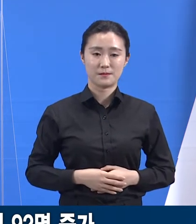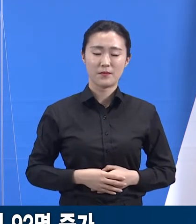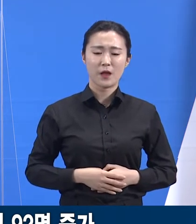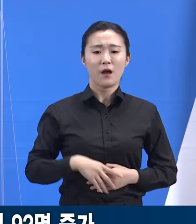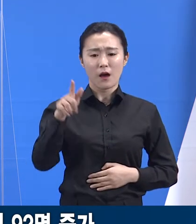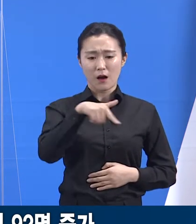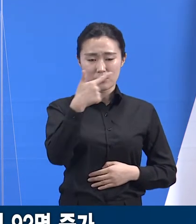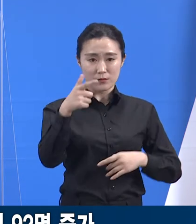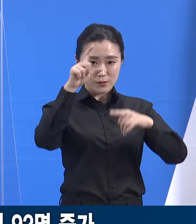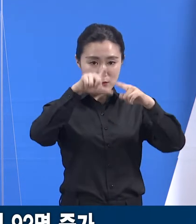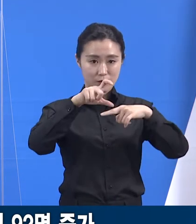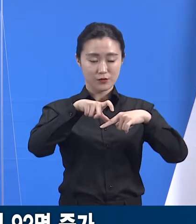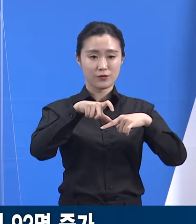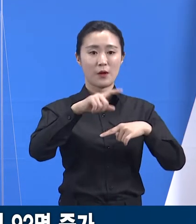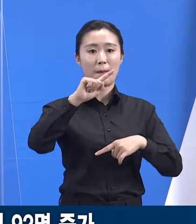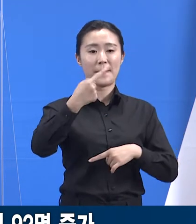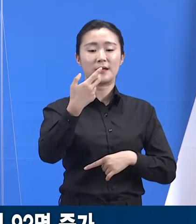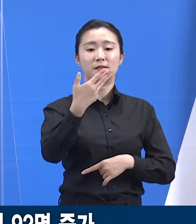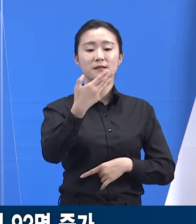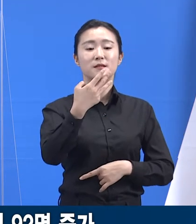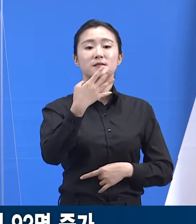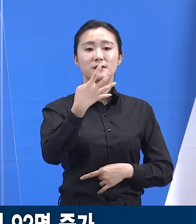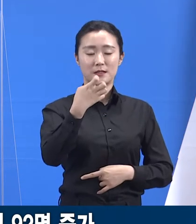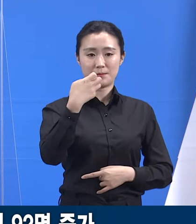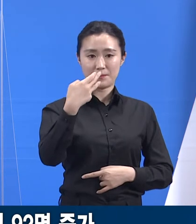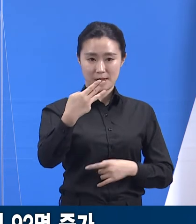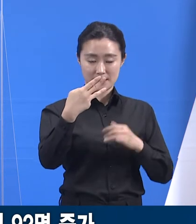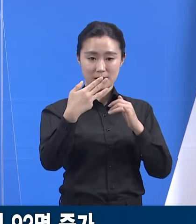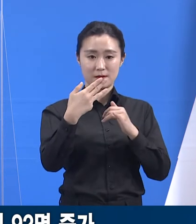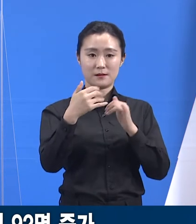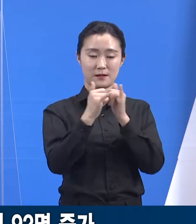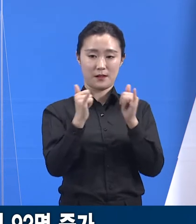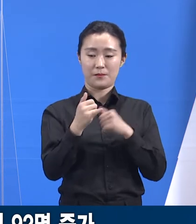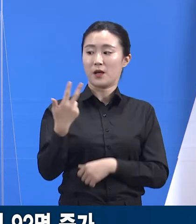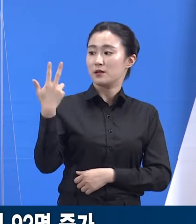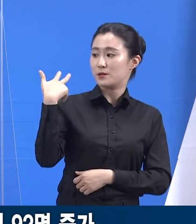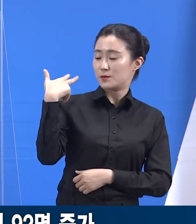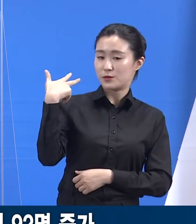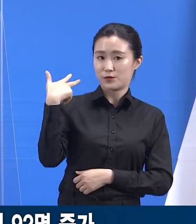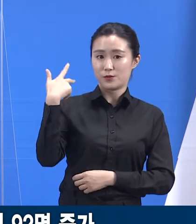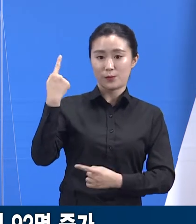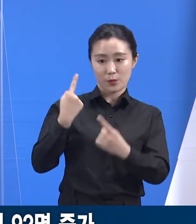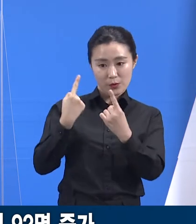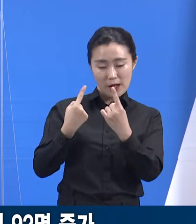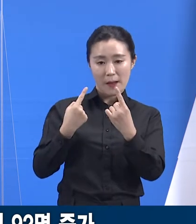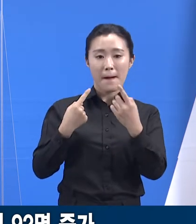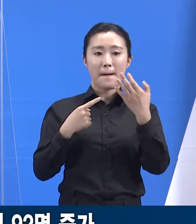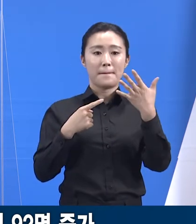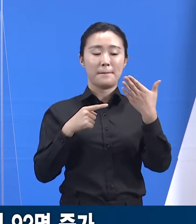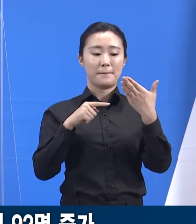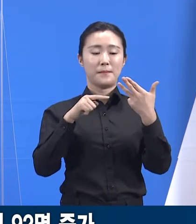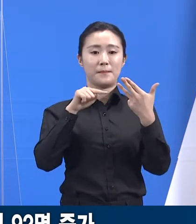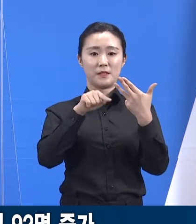전주 160명 대비 13명, 8.8% 감소하였습니다.